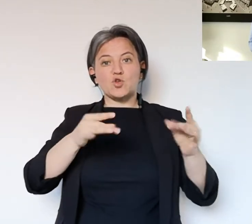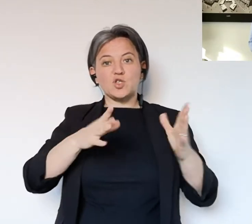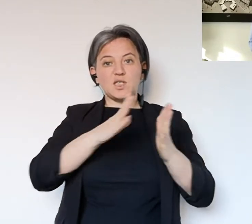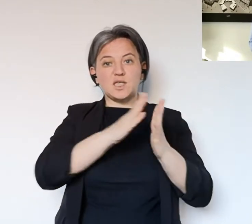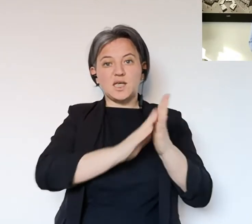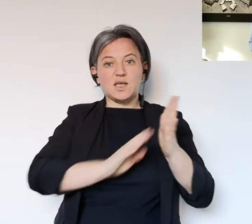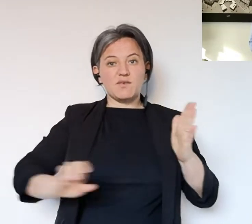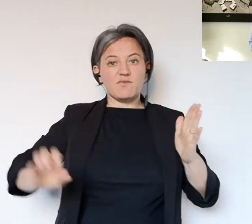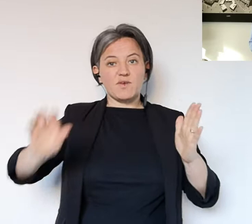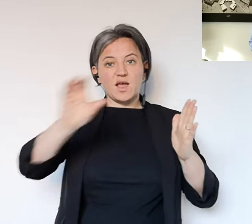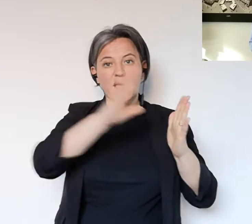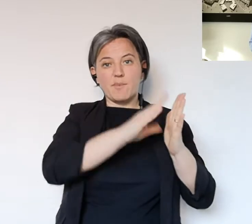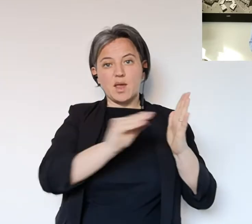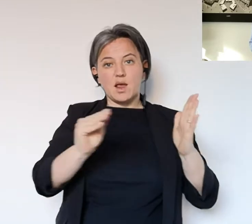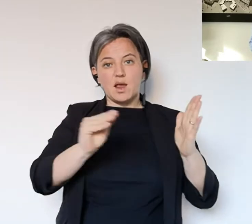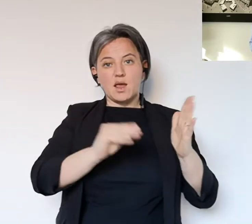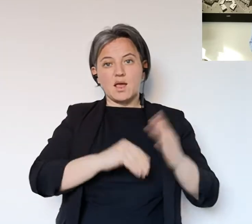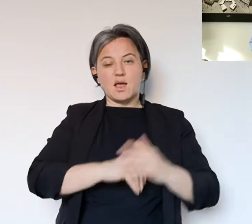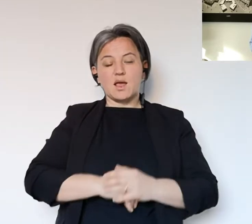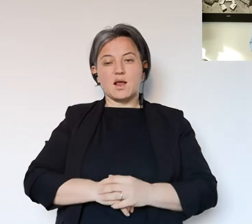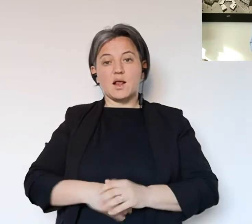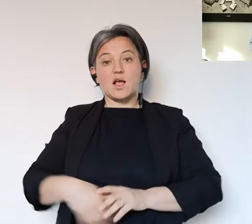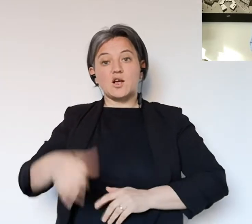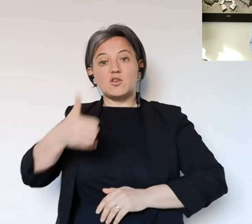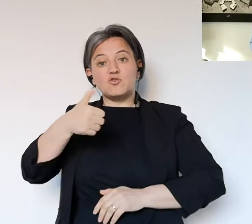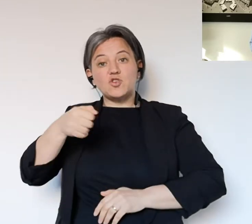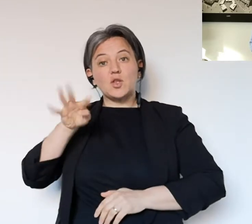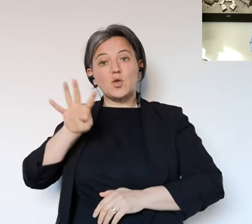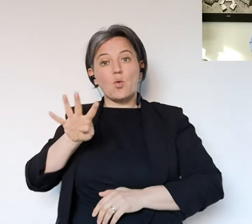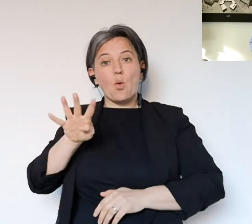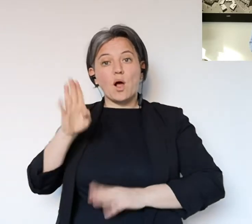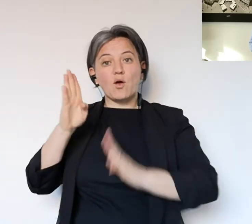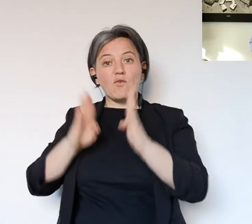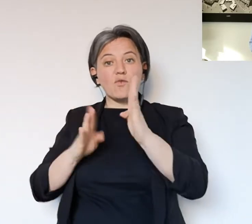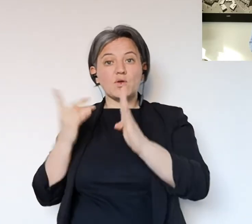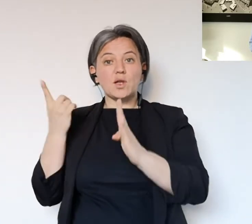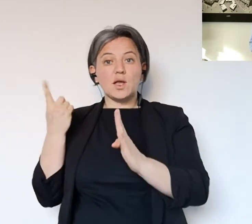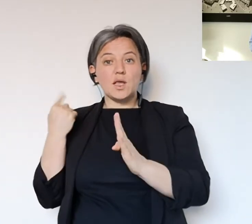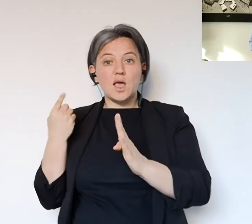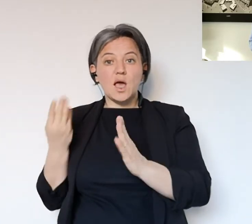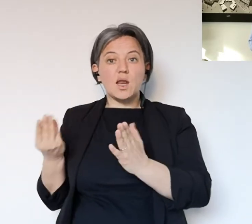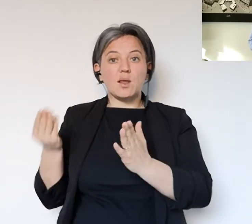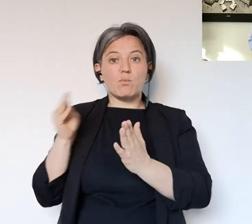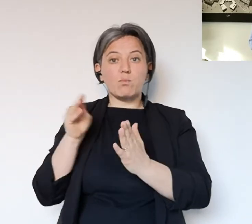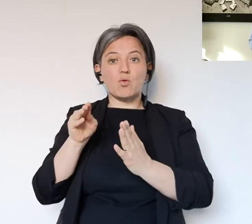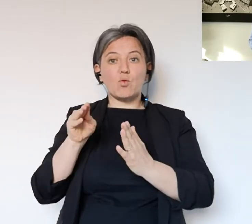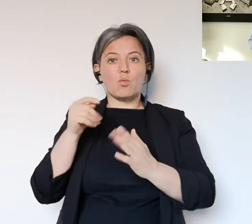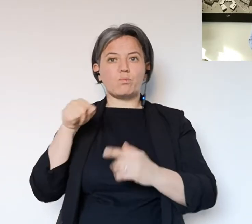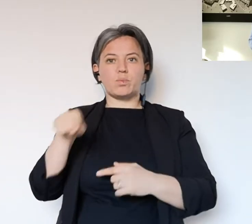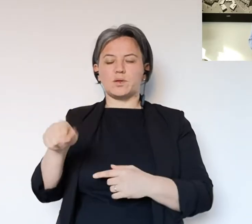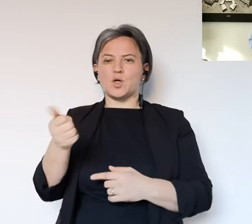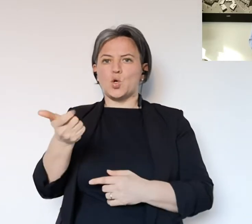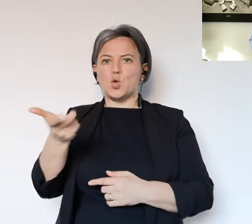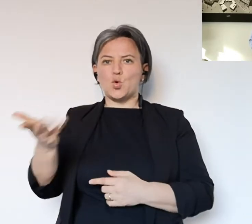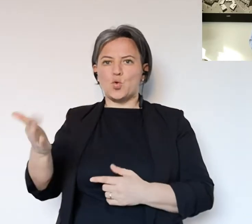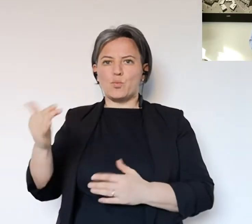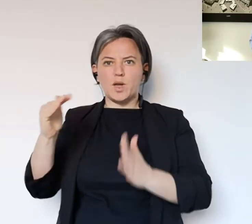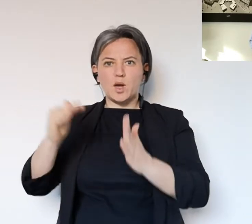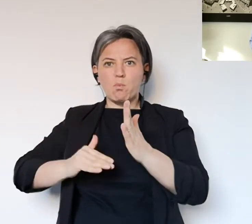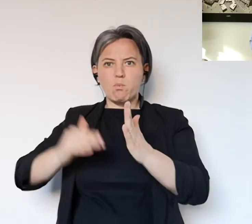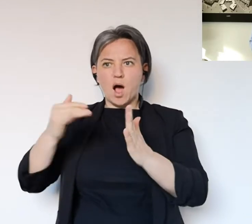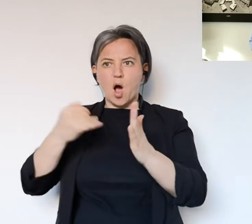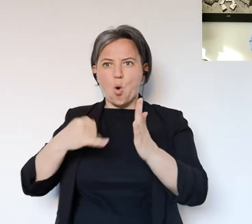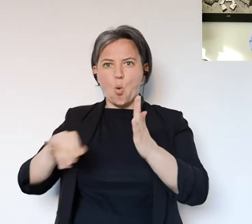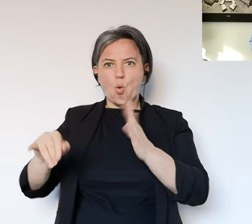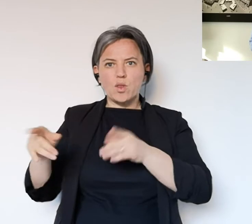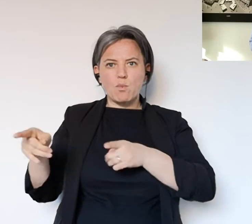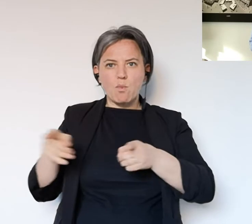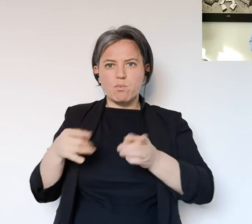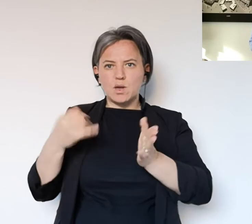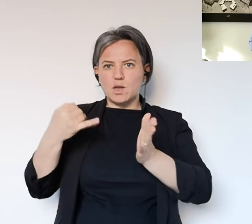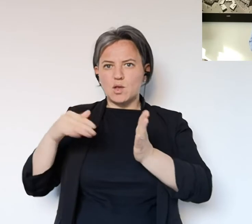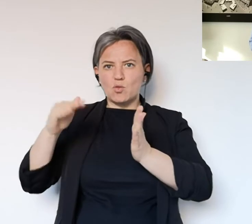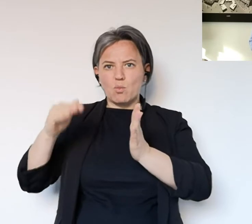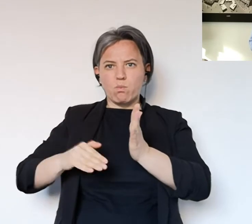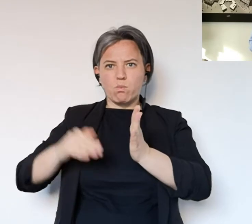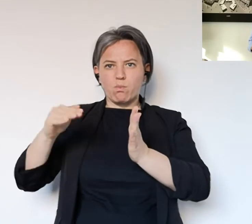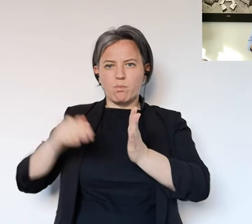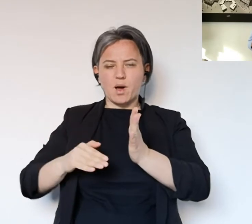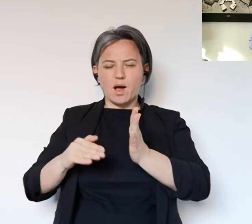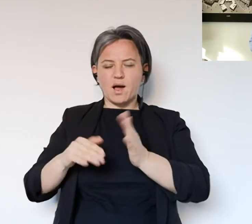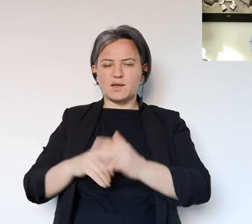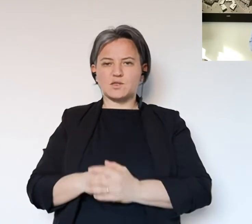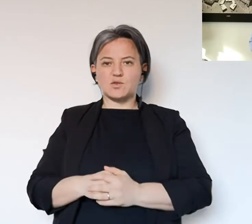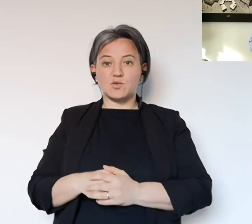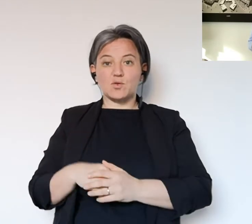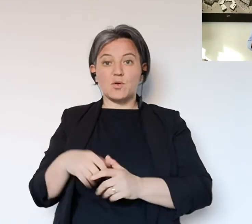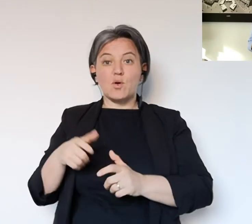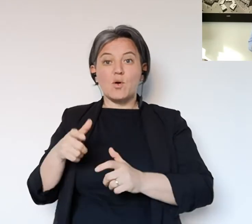numeri, sono 26.379 le persone positive in Regione Emilia Romagna, 104 più di ieri, anche